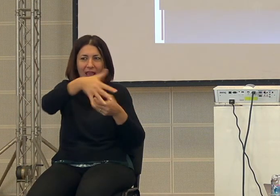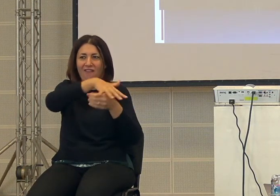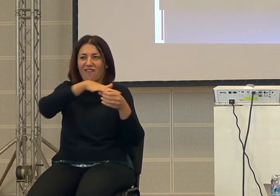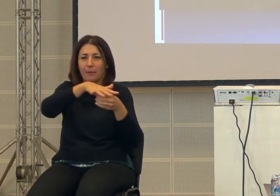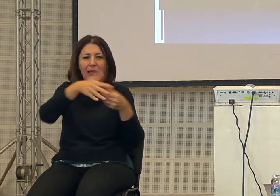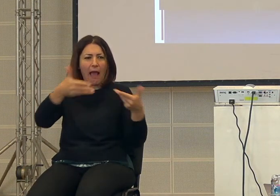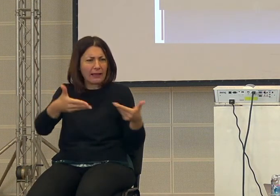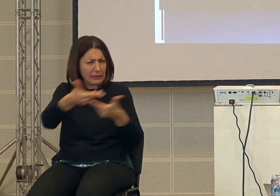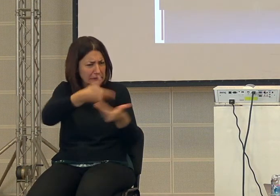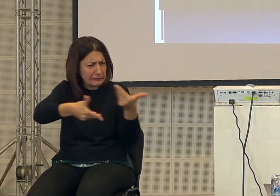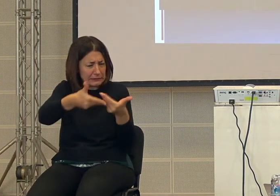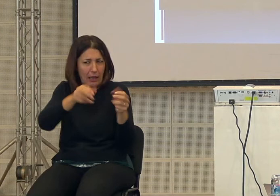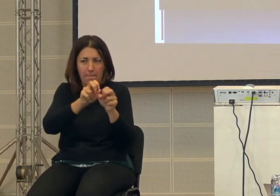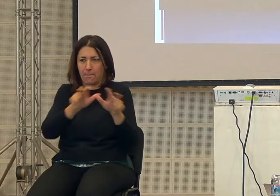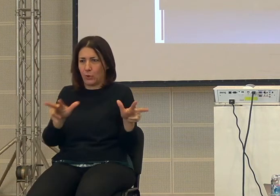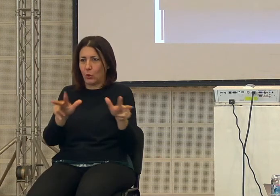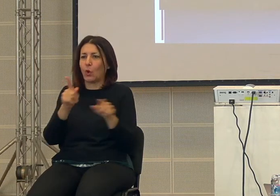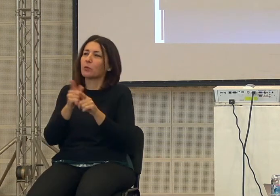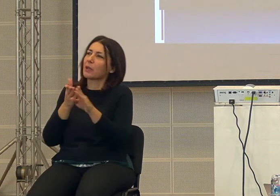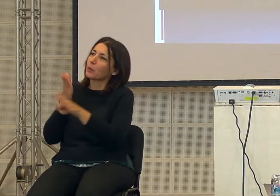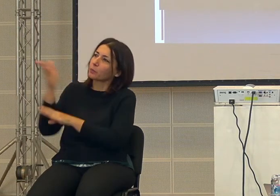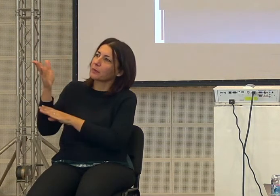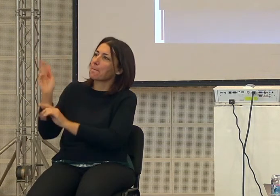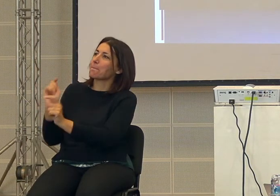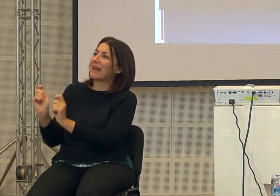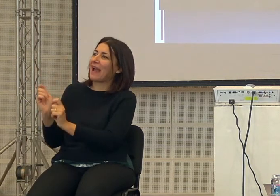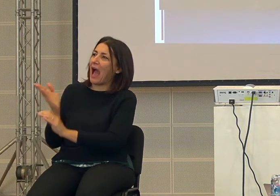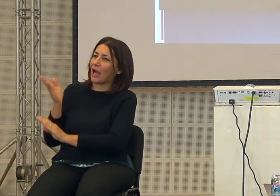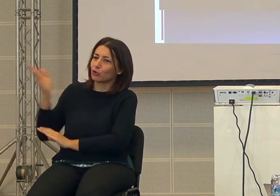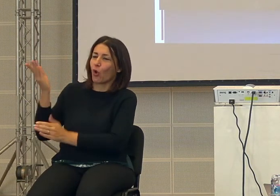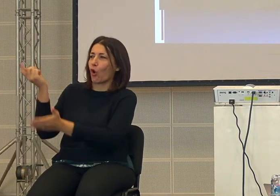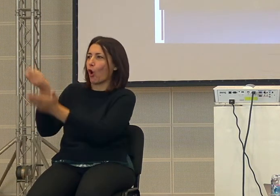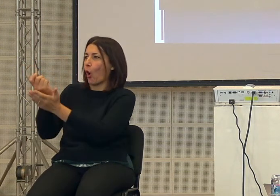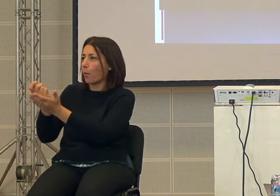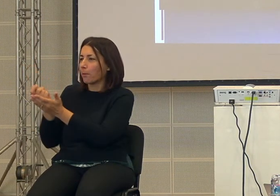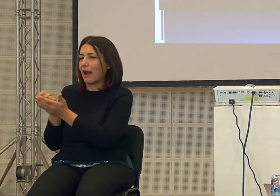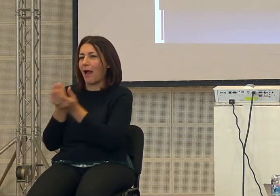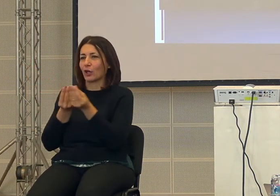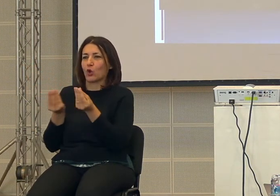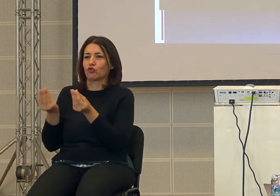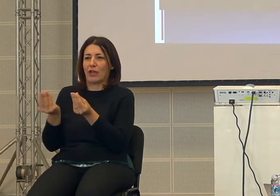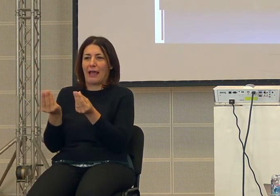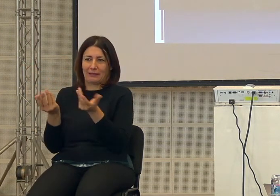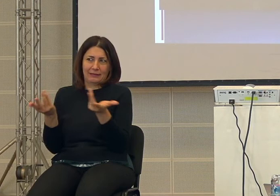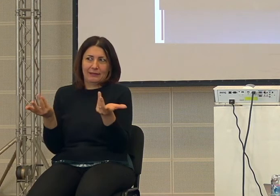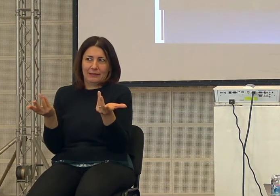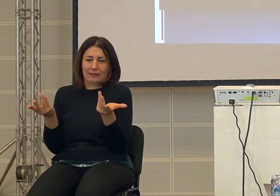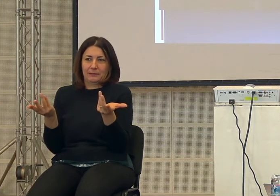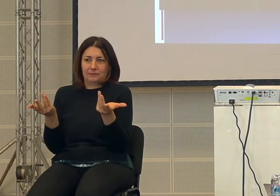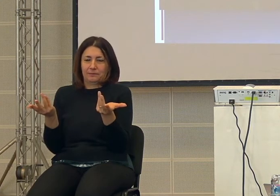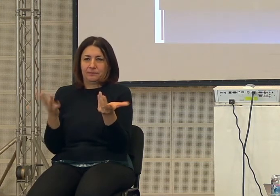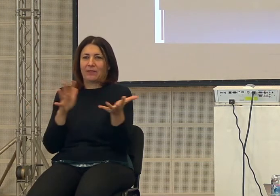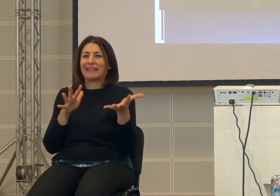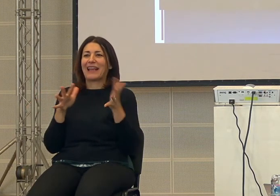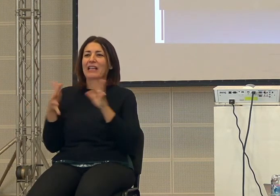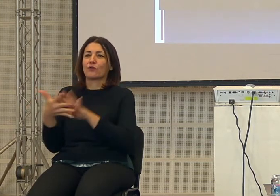molto ristretto adesso noi ci possiamo rivolgere al mercato e comprare quindi abbiamo che quello